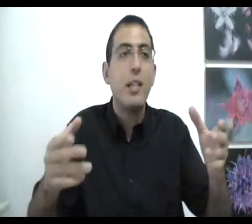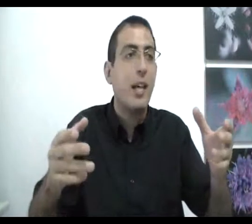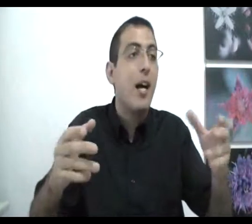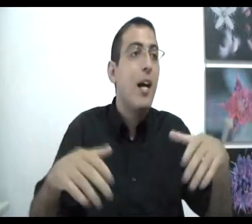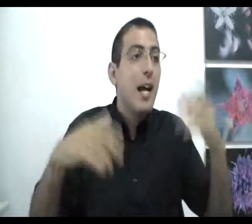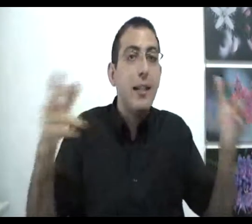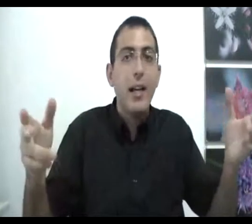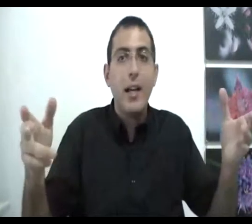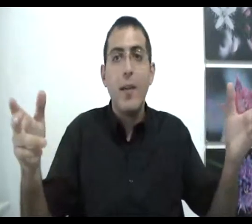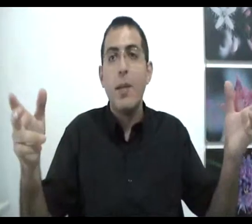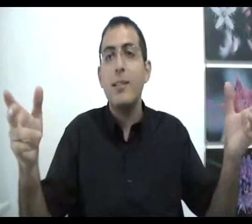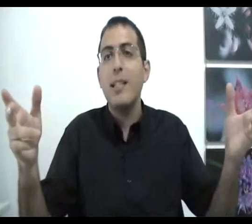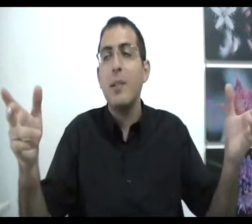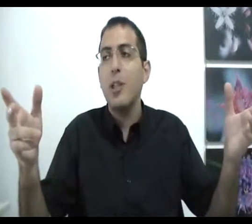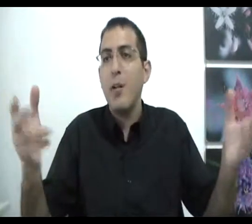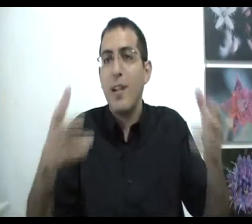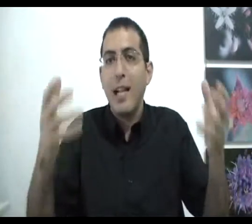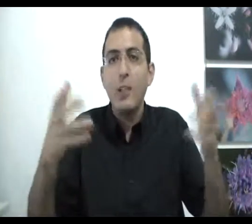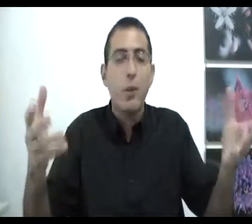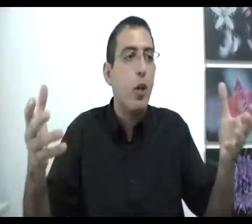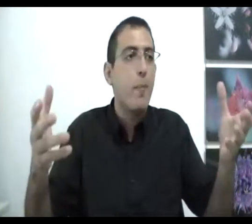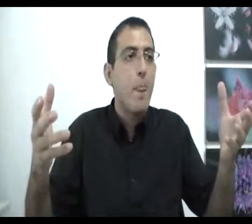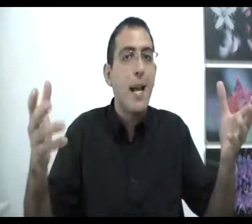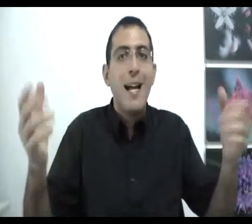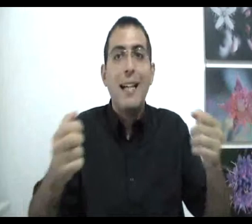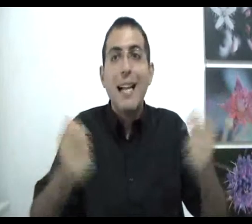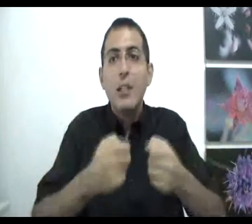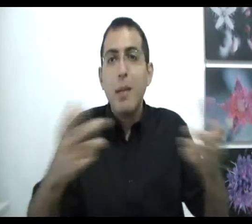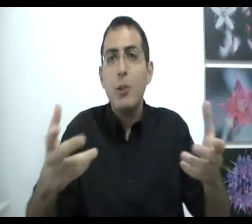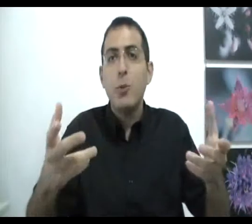זה נקרא היעדר מעציר הזמן שלנו, אבל עדיין יש מקום, עדיין יש משהו.